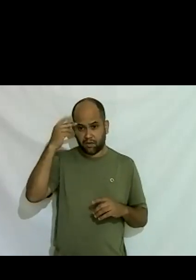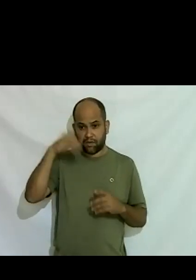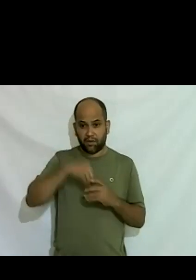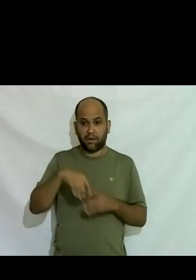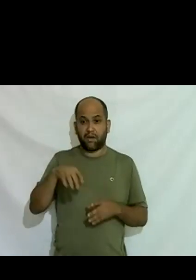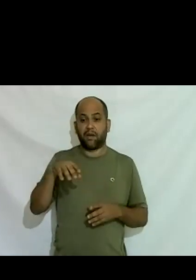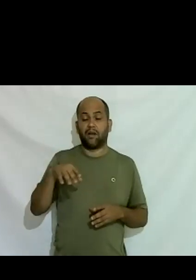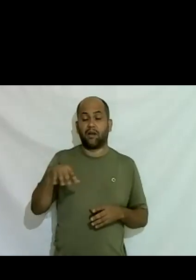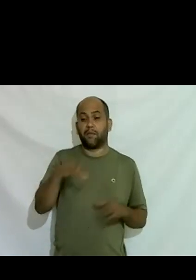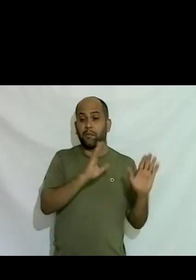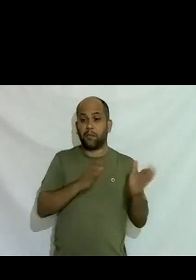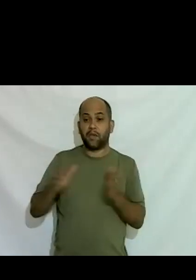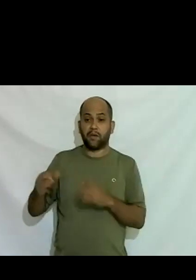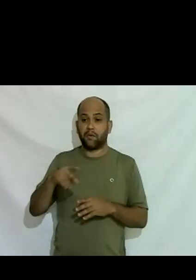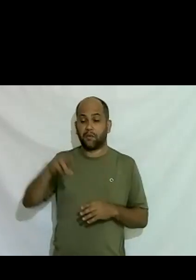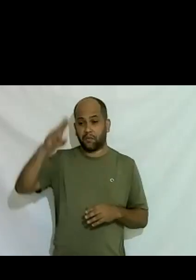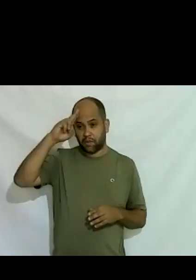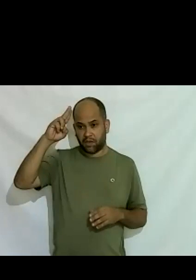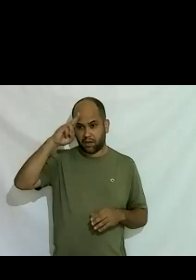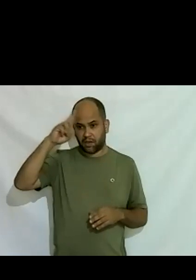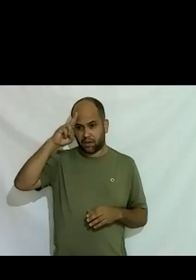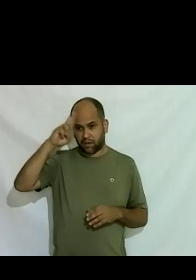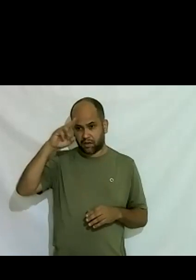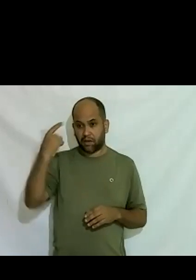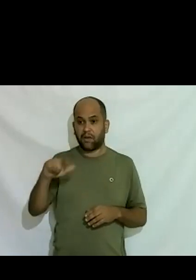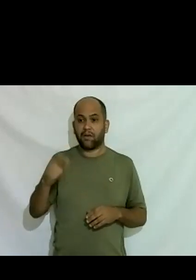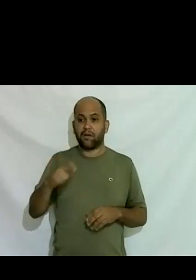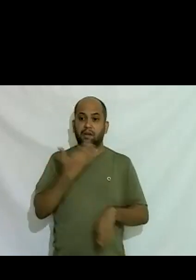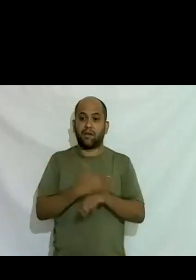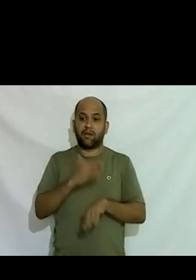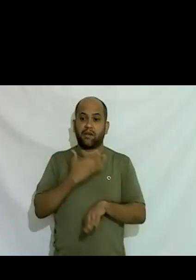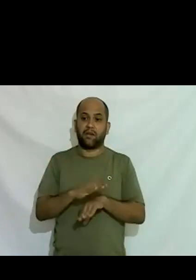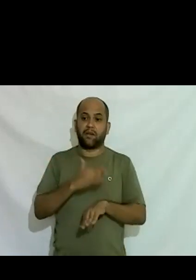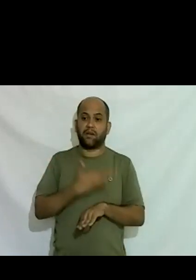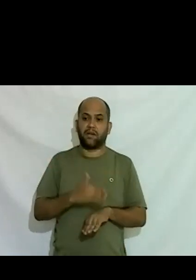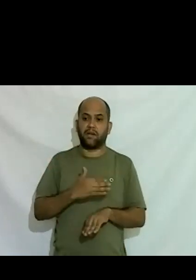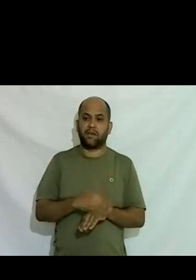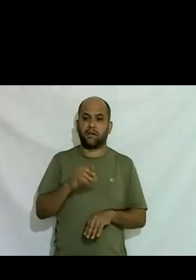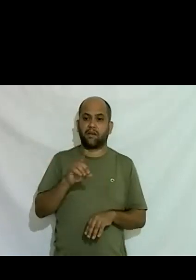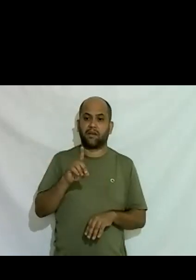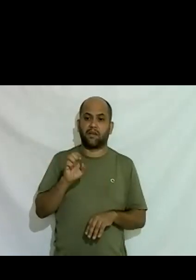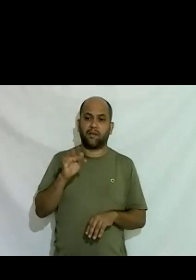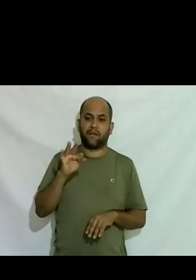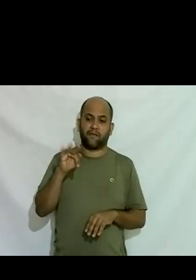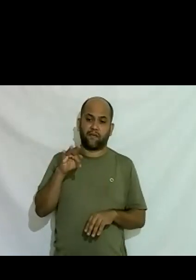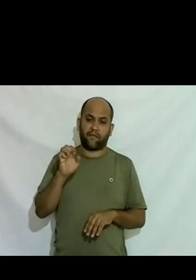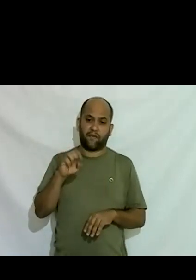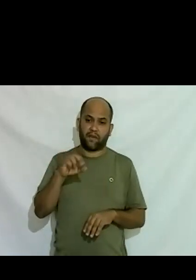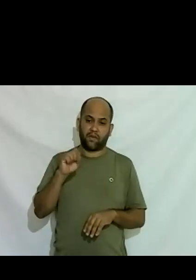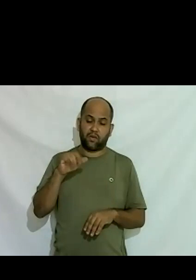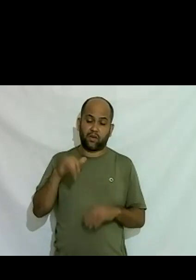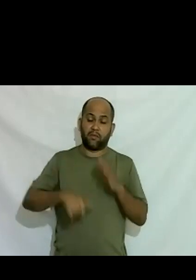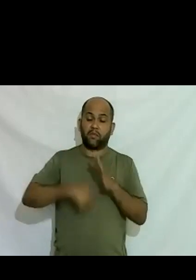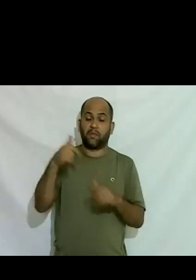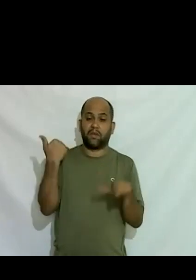eu não teria tido feito estágio na deficioria eu não teria jamais tido meu primeiro emprego como advogada e